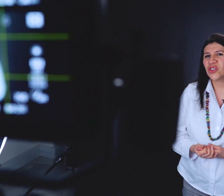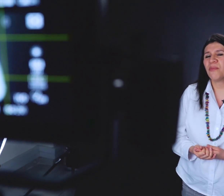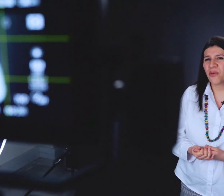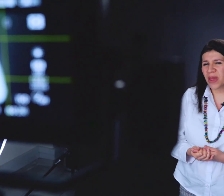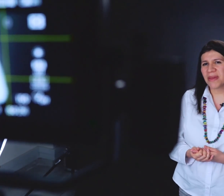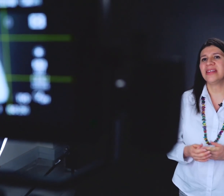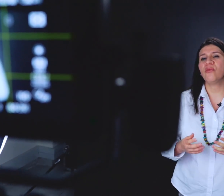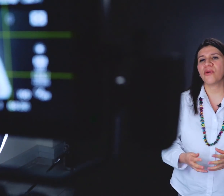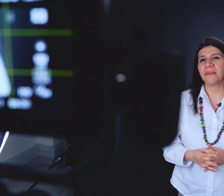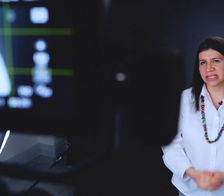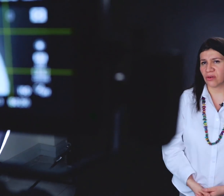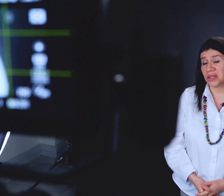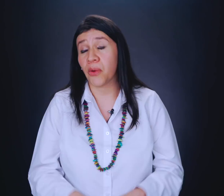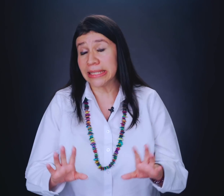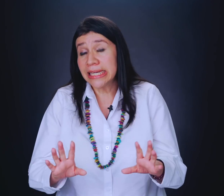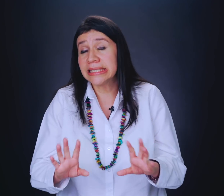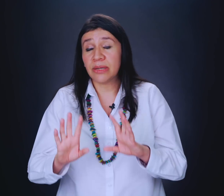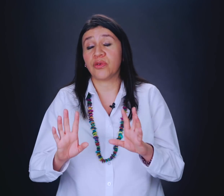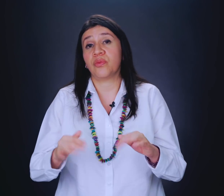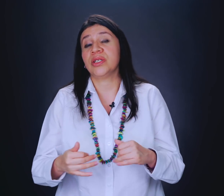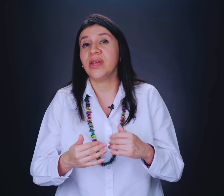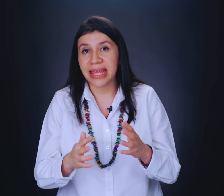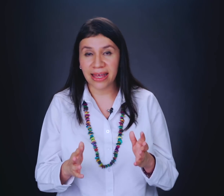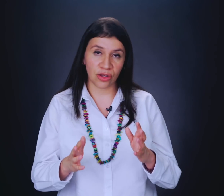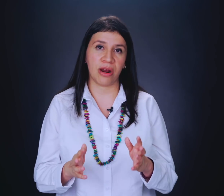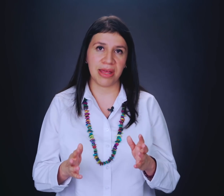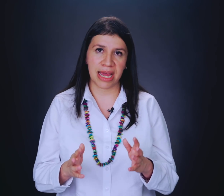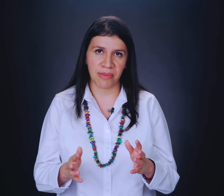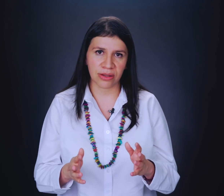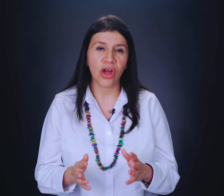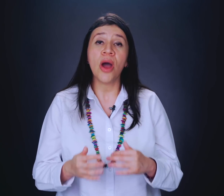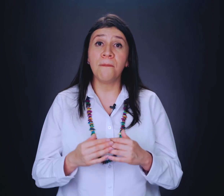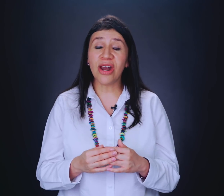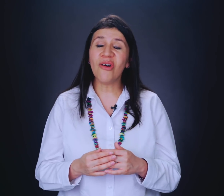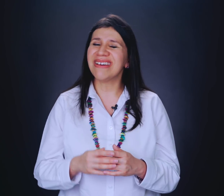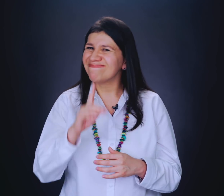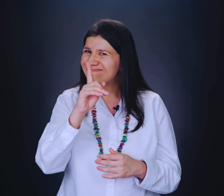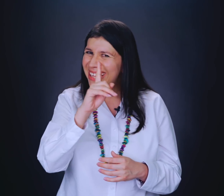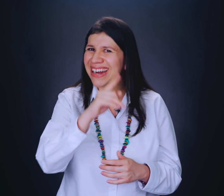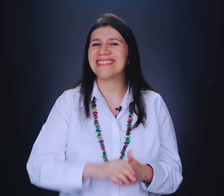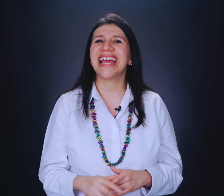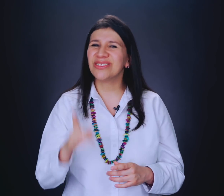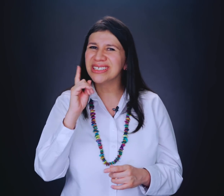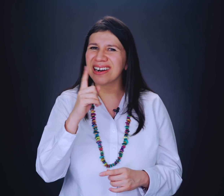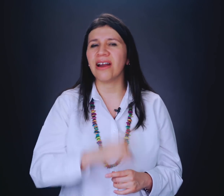sean propiamente un problema psicótico, que sí existe, por supuesto, y ahí hay que tomar medicamento. Pero, ¿qué creen? Eso es raro.